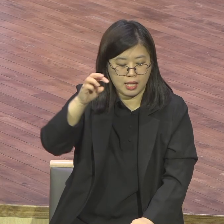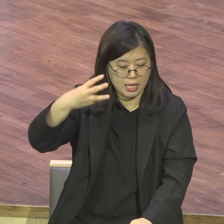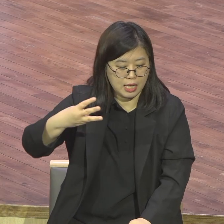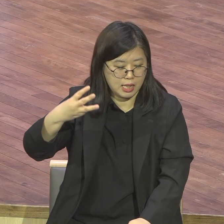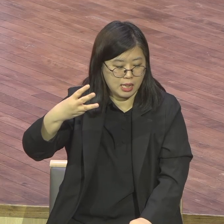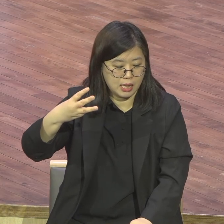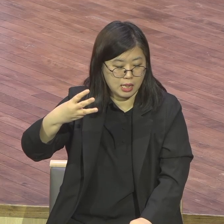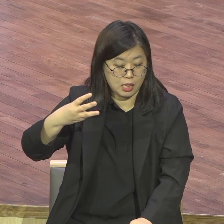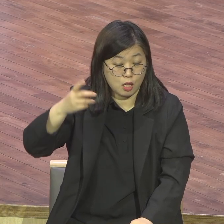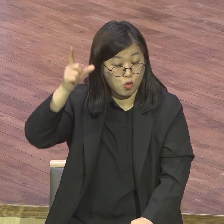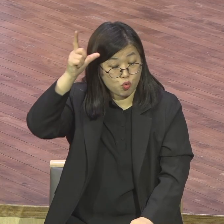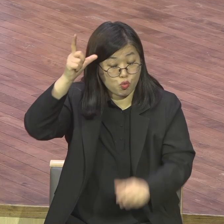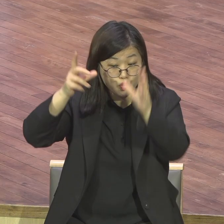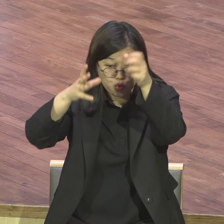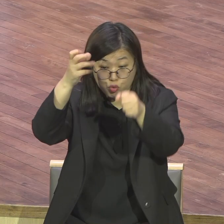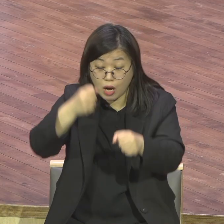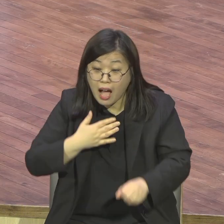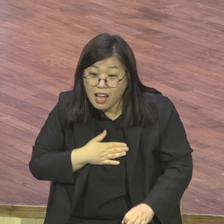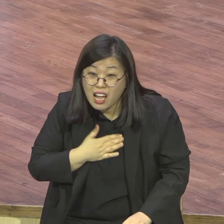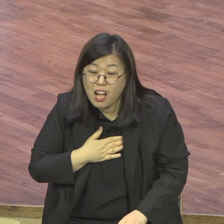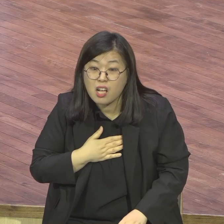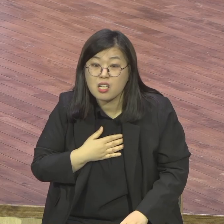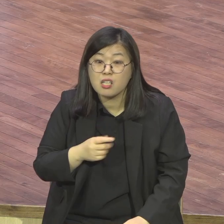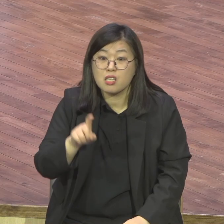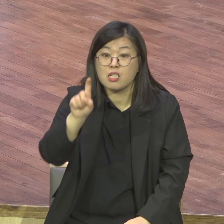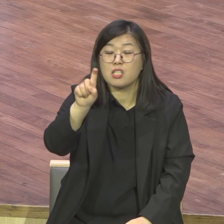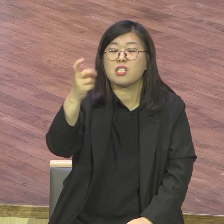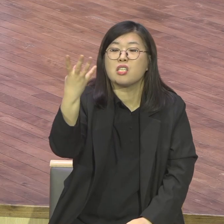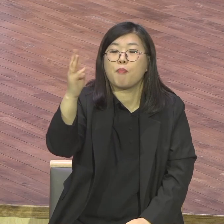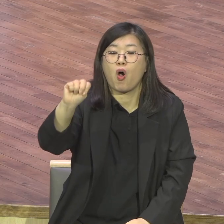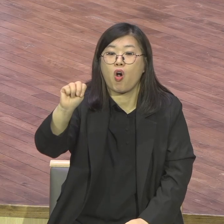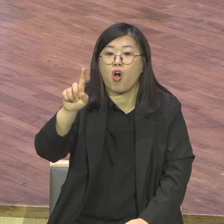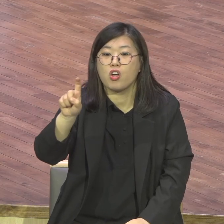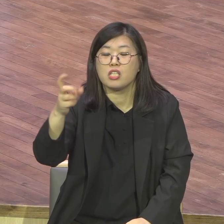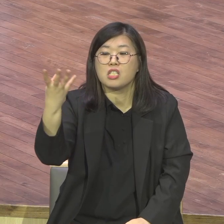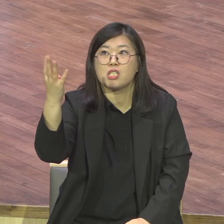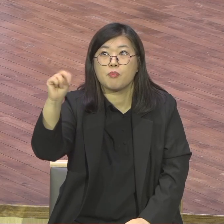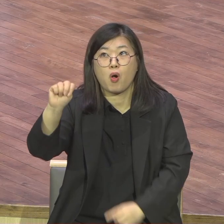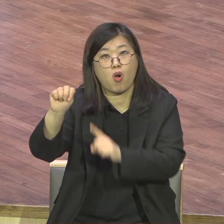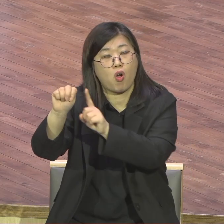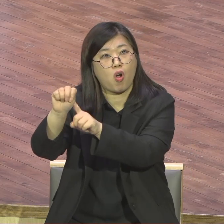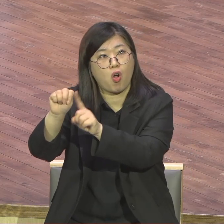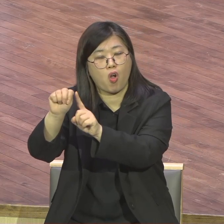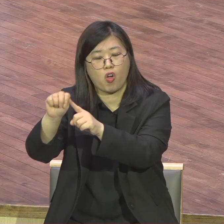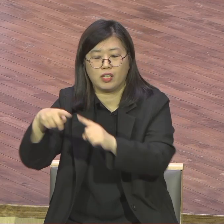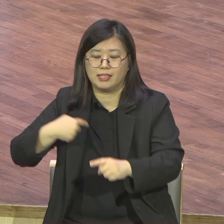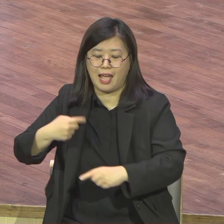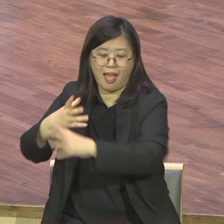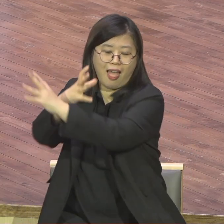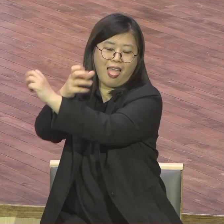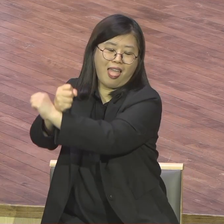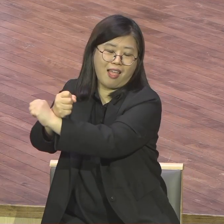10억인가 공짜로 줘요 그걸 가지고 지금 아프리카로 막 지금 보내고 있거든요